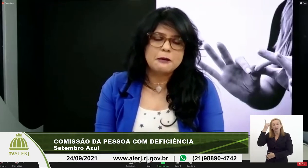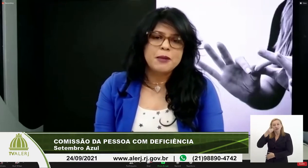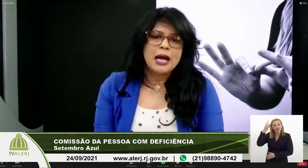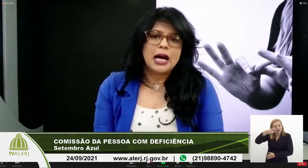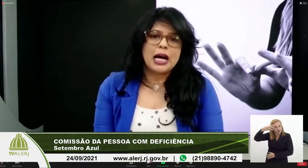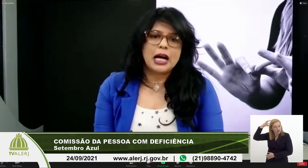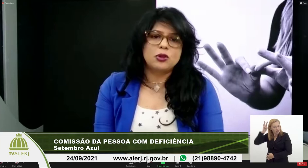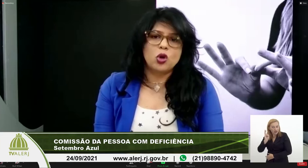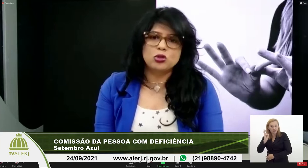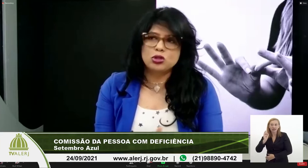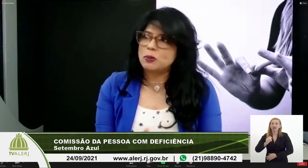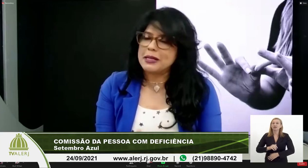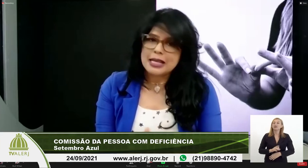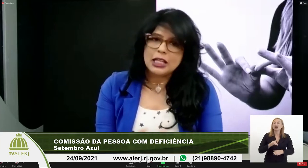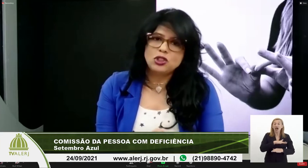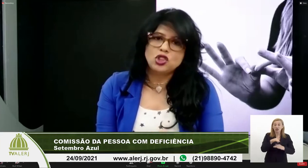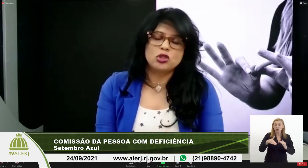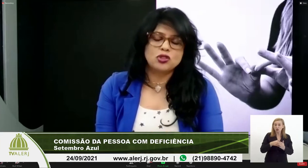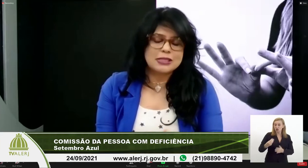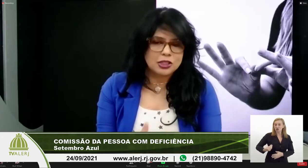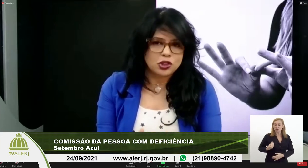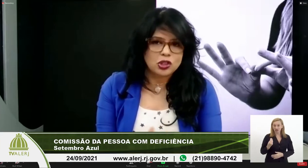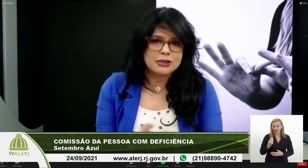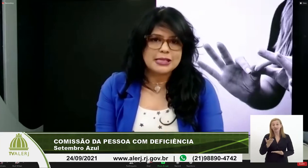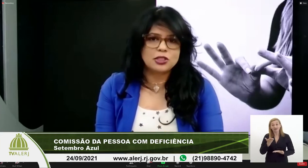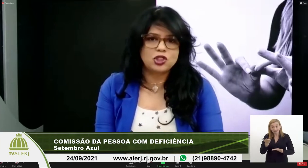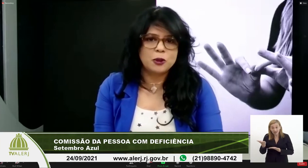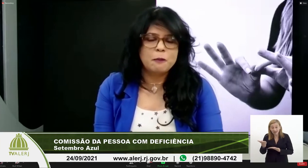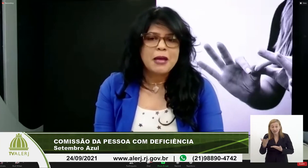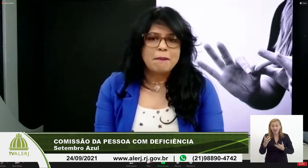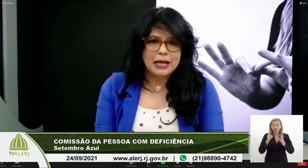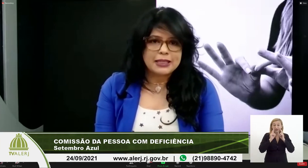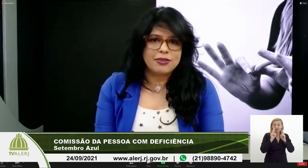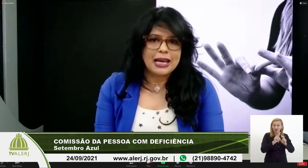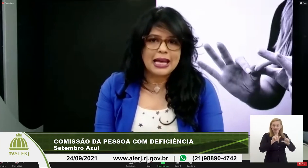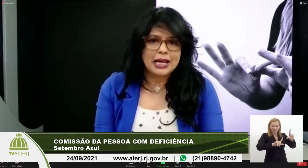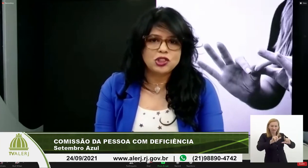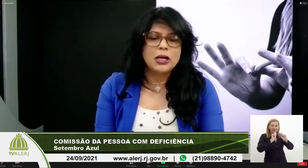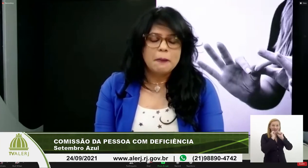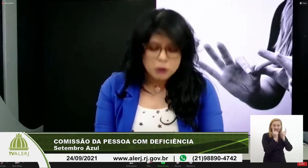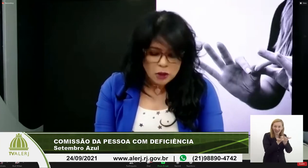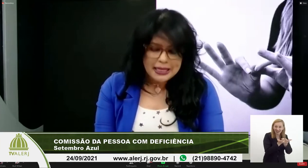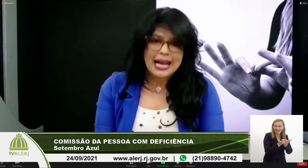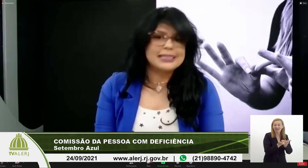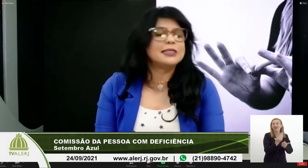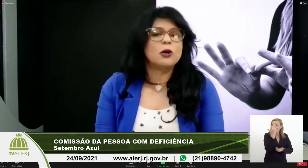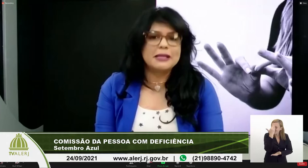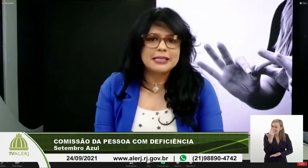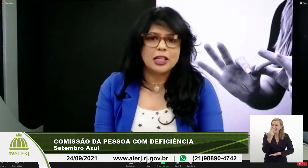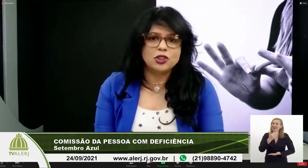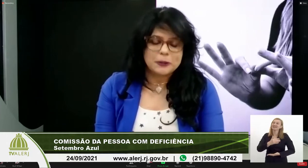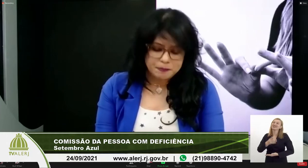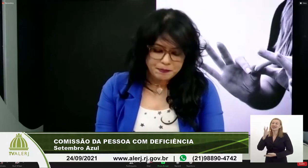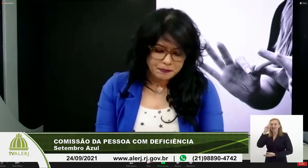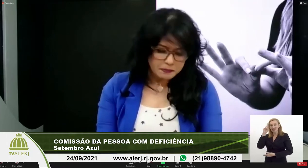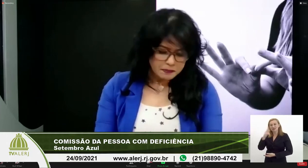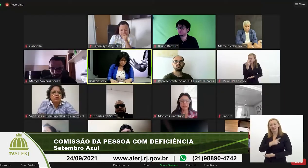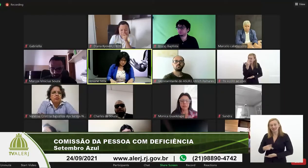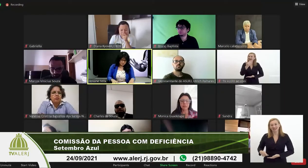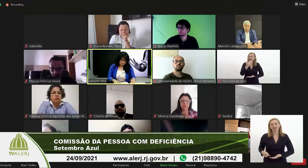Cabelereiro, a todos os presentes, todos vocês que estão nos assistindo pela TV Alerj. Muito obrigada, senhor presidente.